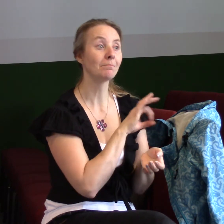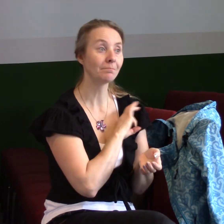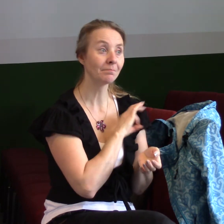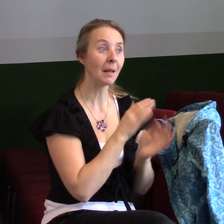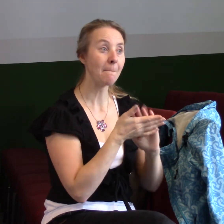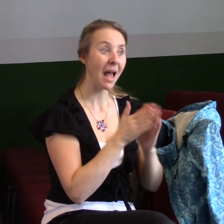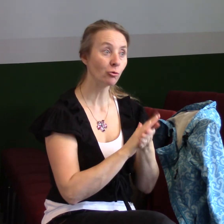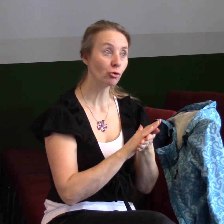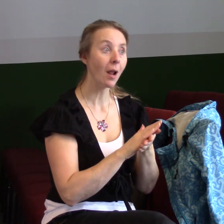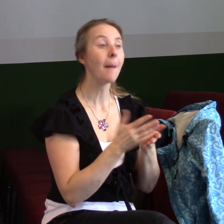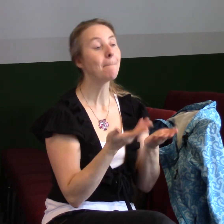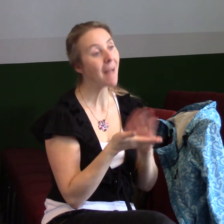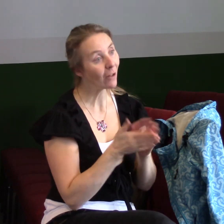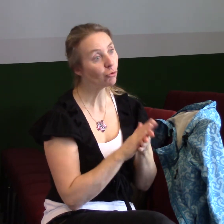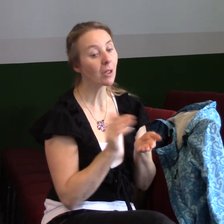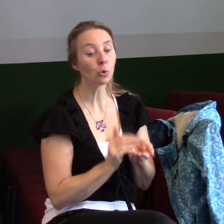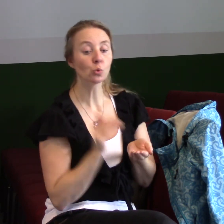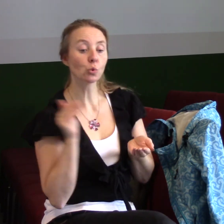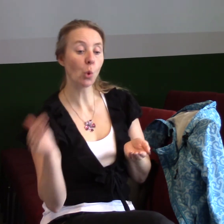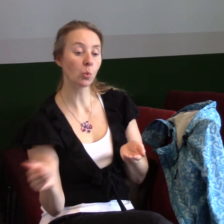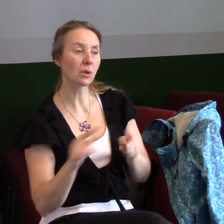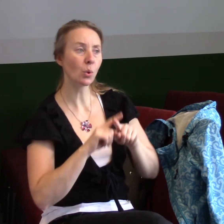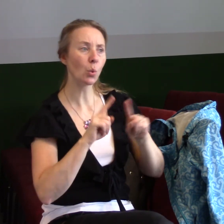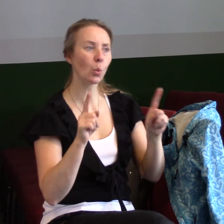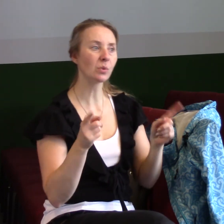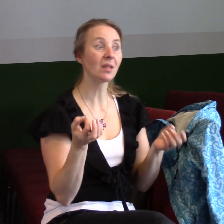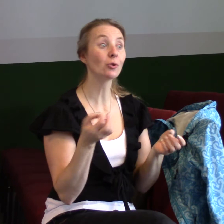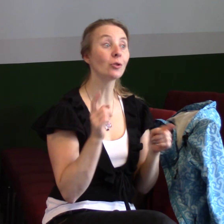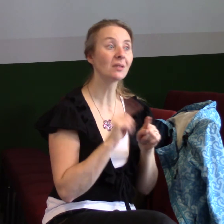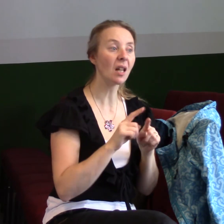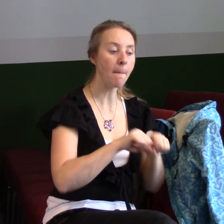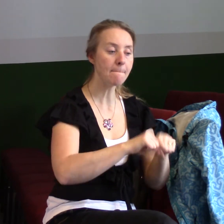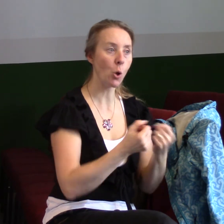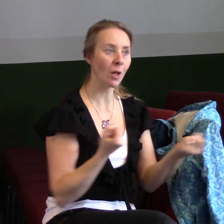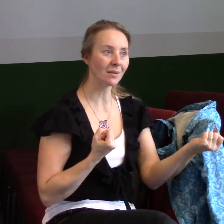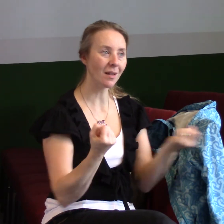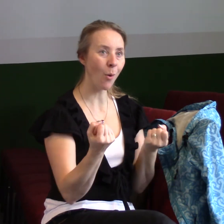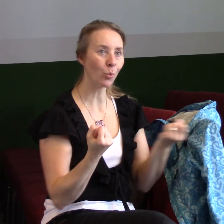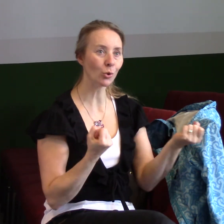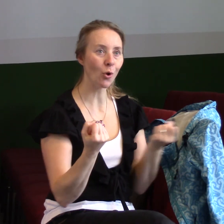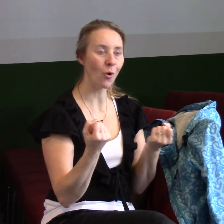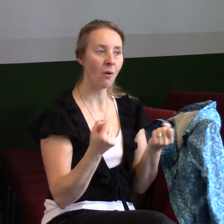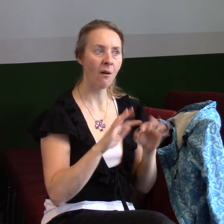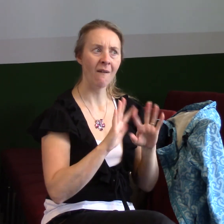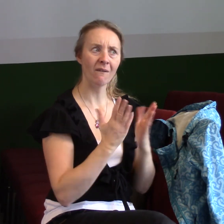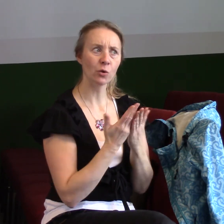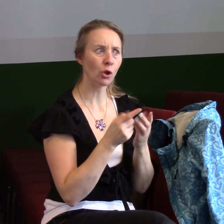manžel, manželka, sousedé, různé situace, pokazí se auto, všechno je úplně jiná, když vyhodí tě z